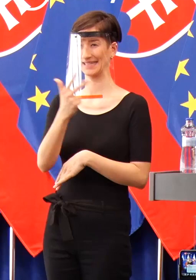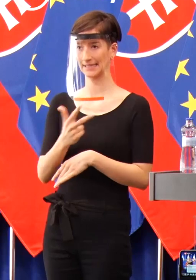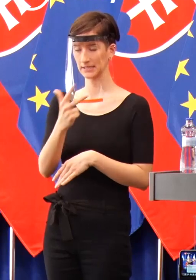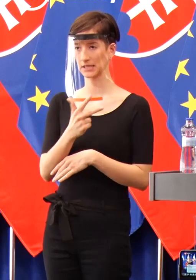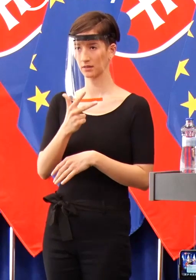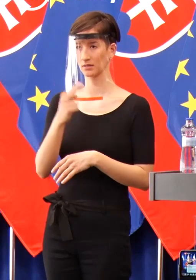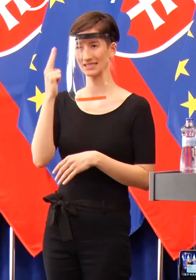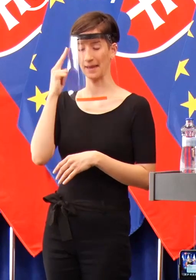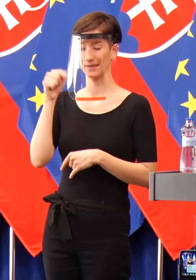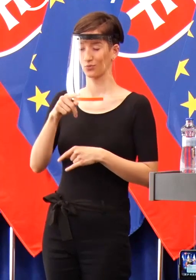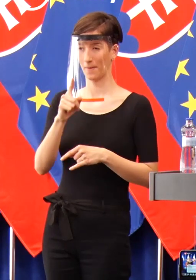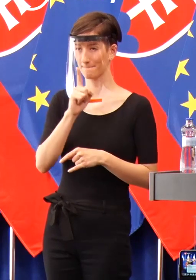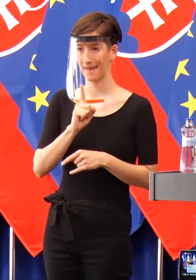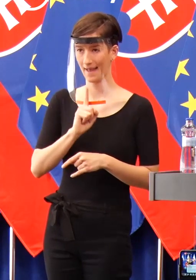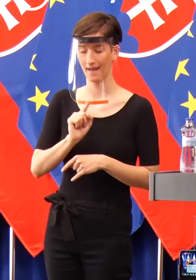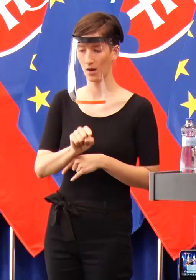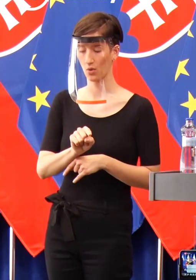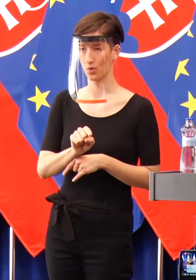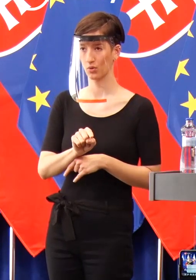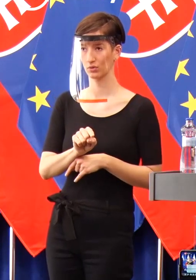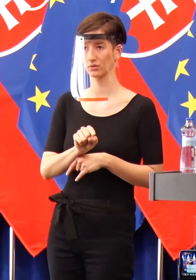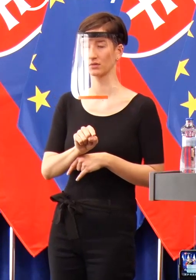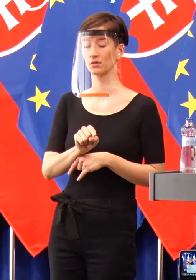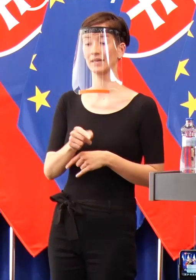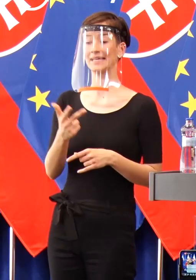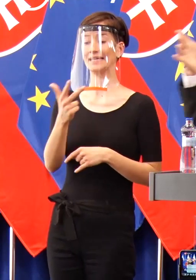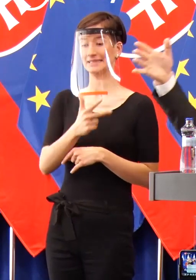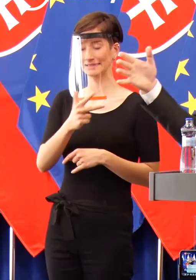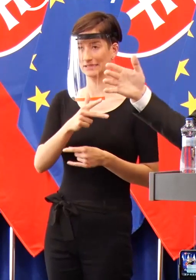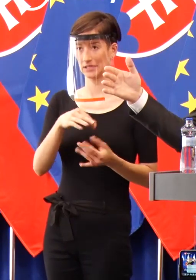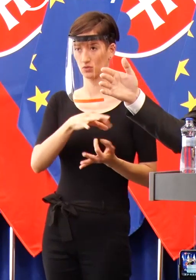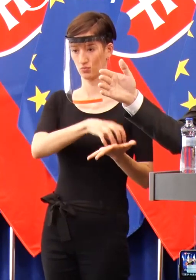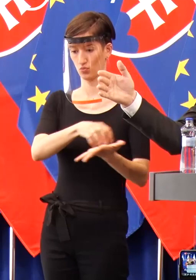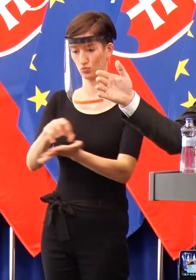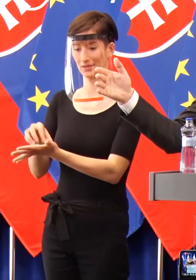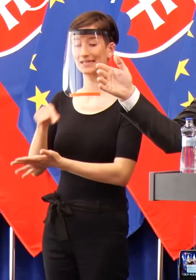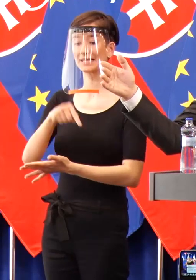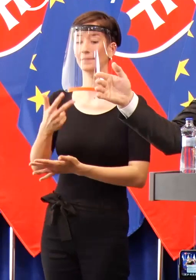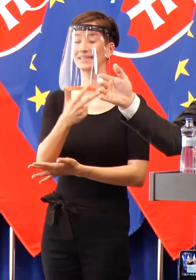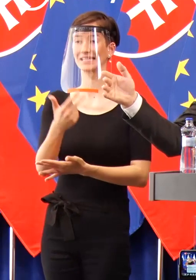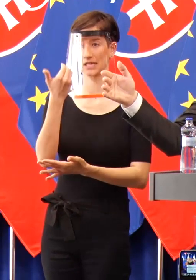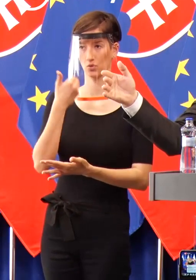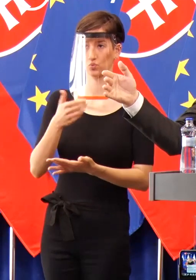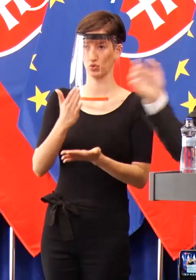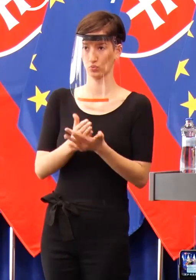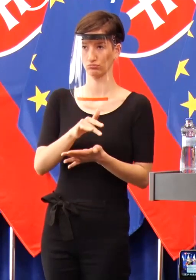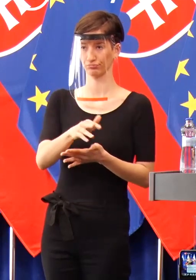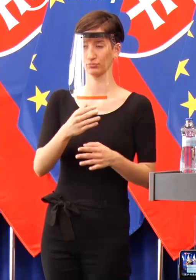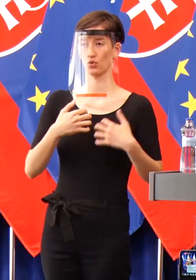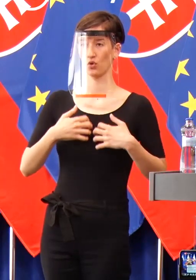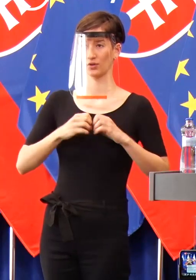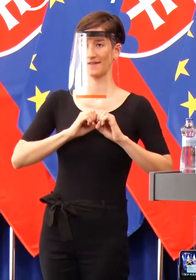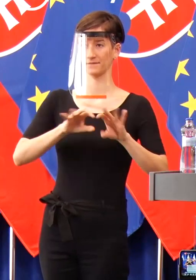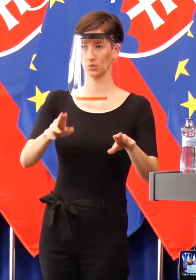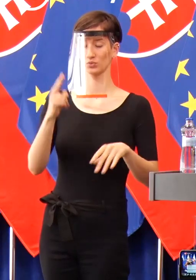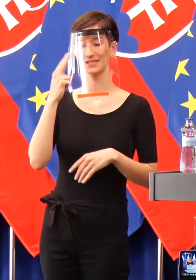nájsť 30 pozitívnych, čiže, kebyže jednoducho takým predpokladom by sme išli, tak možno pozitívnych by bolo tisíc, ale my zase z